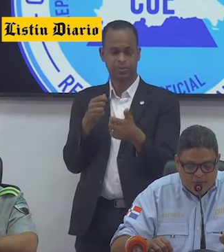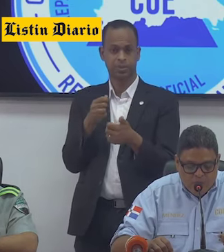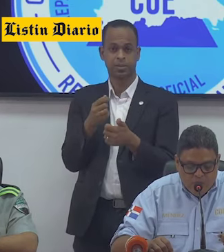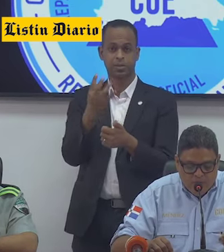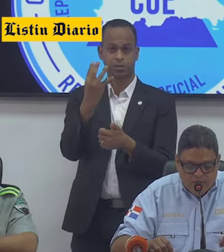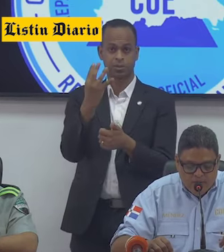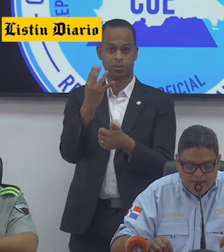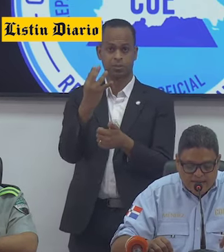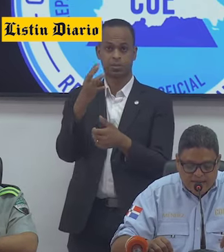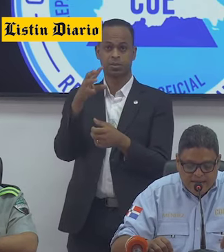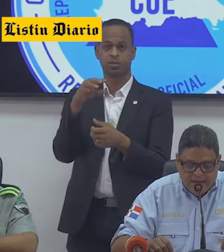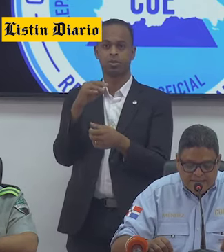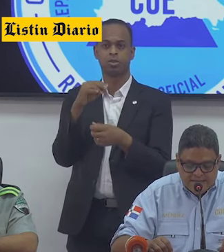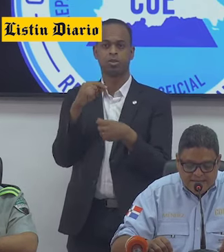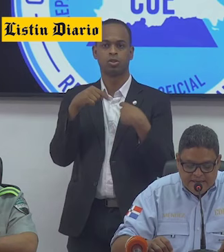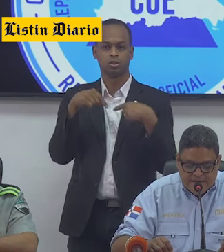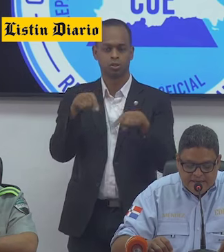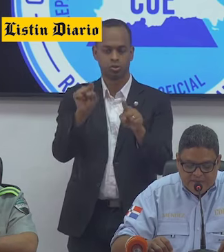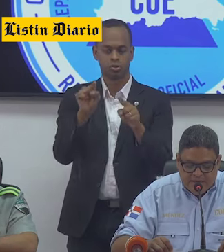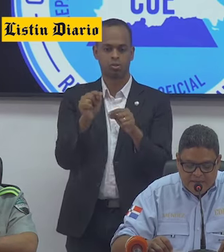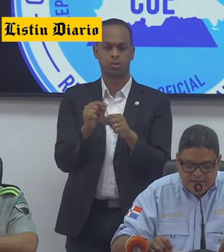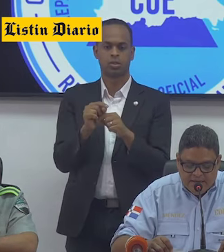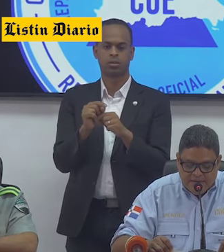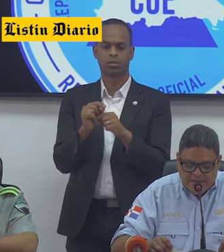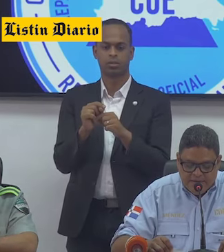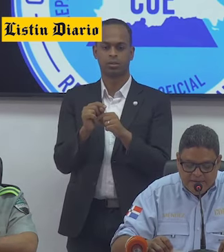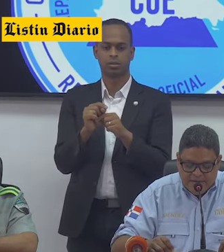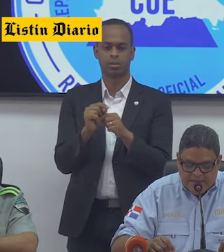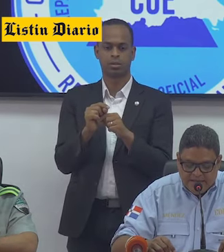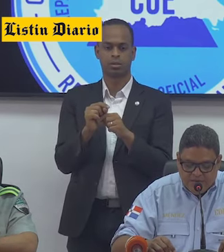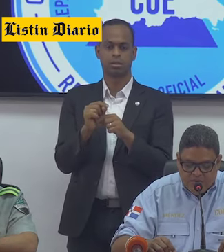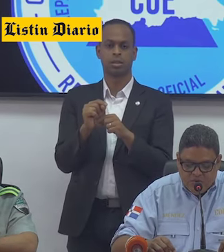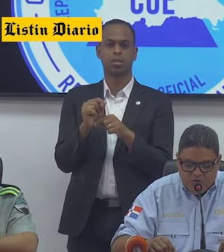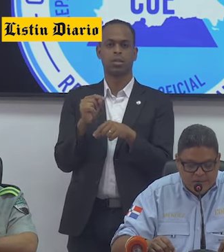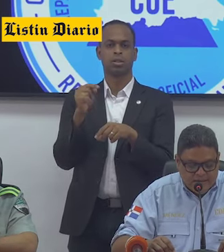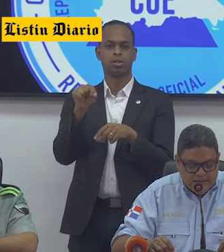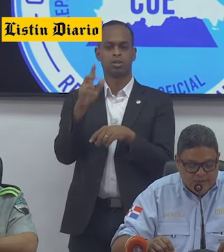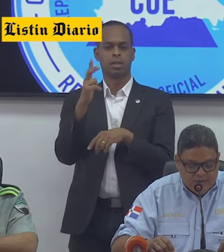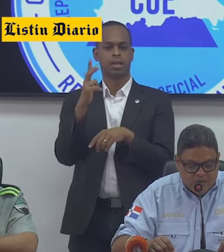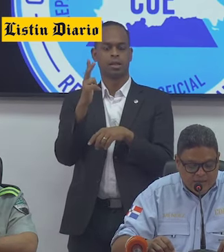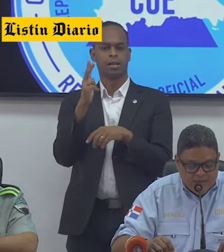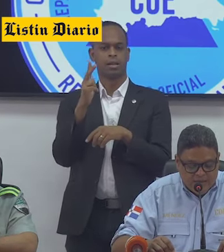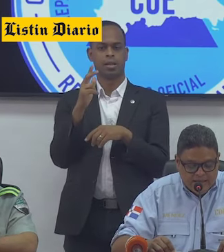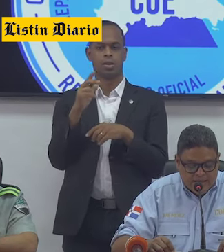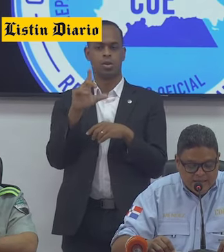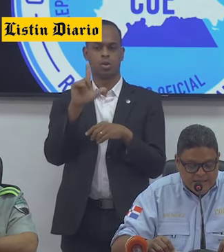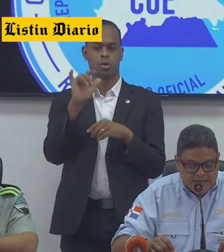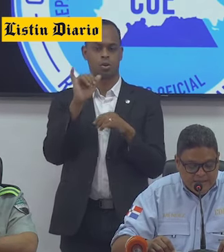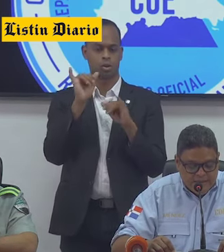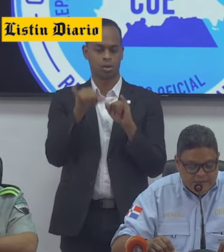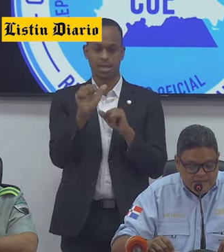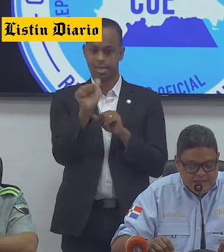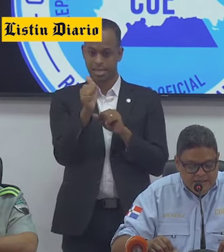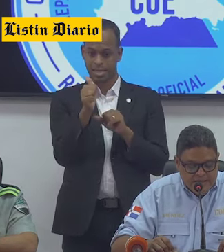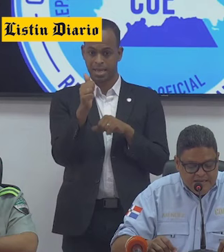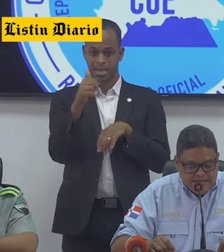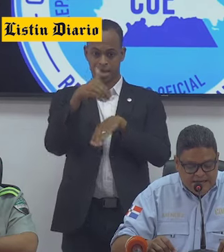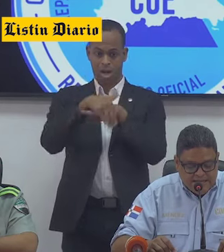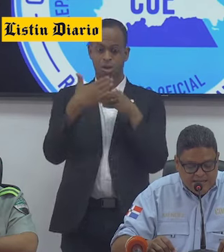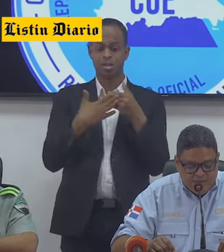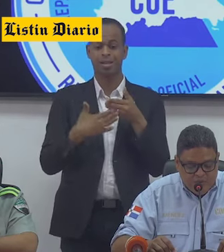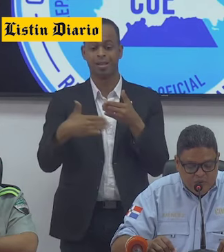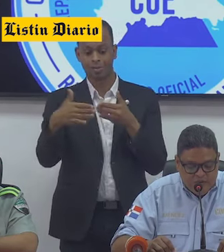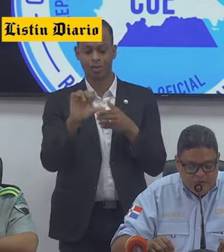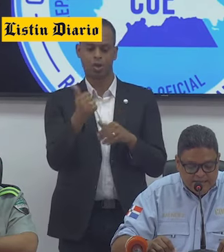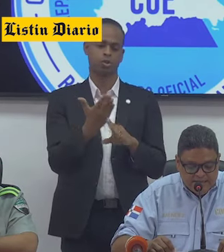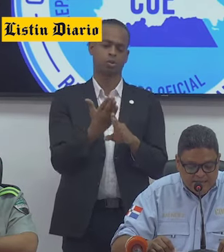4 ocurrieron durante las 3 horas libres de tránsito y 1 durante el toque de queda después de las 10 pm. Se